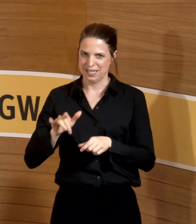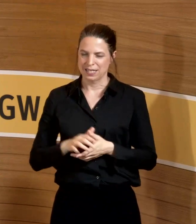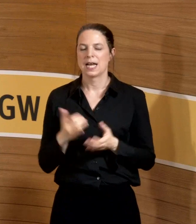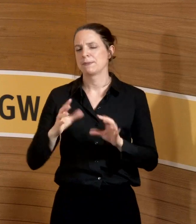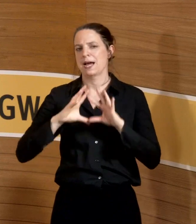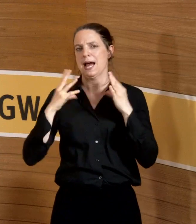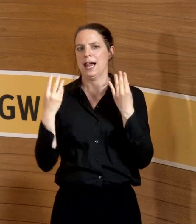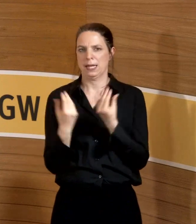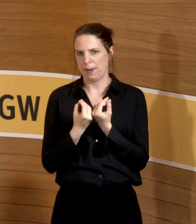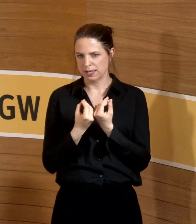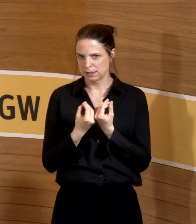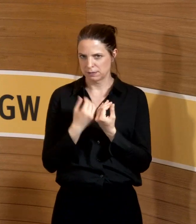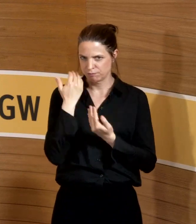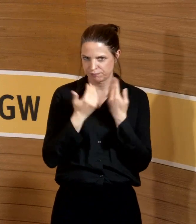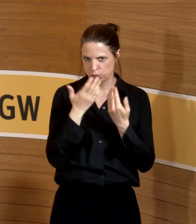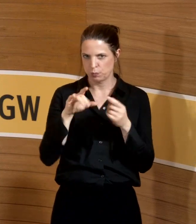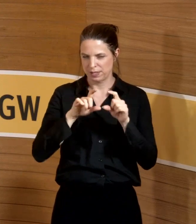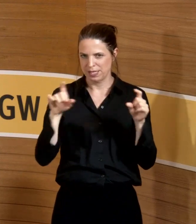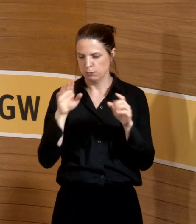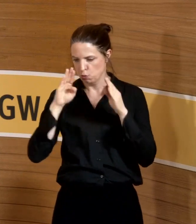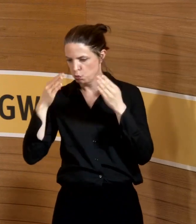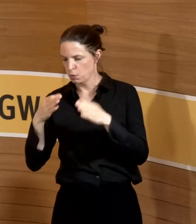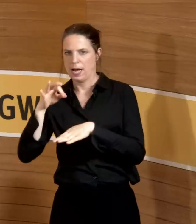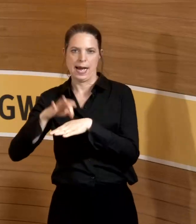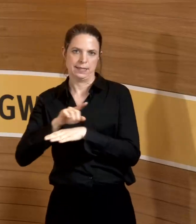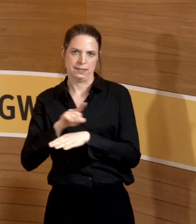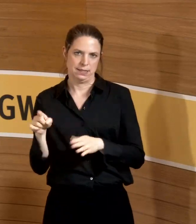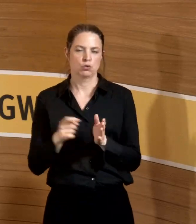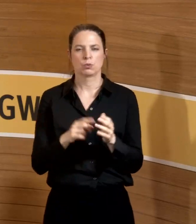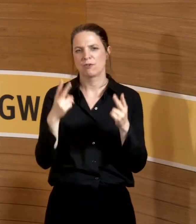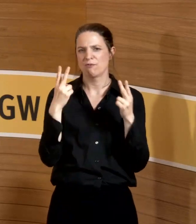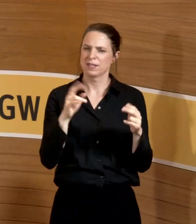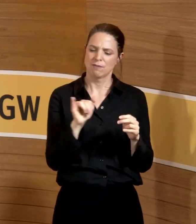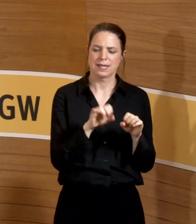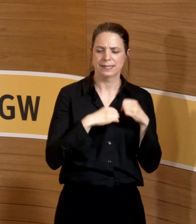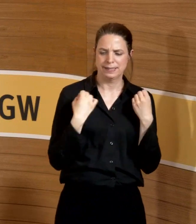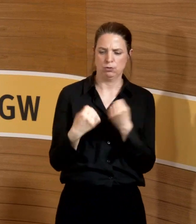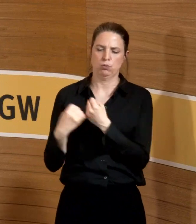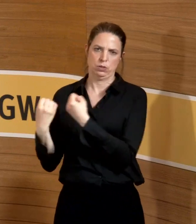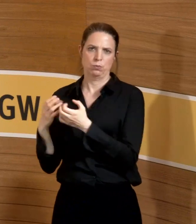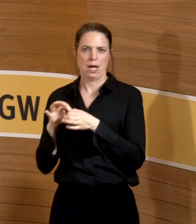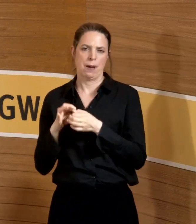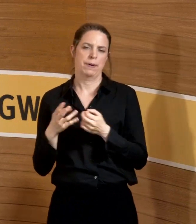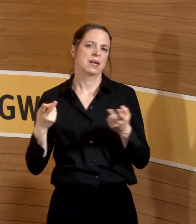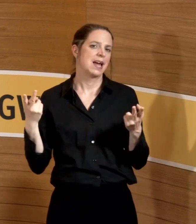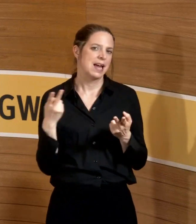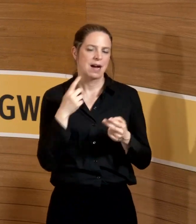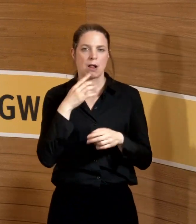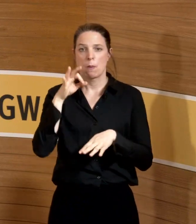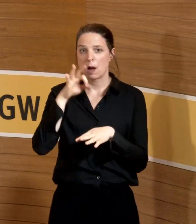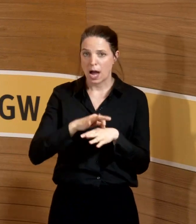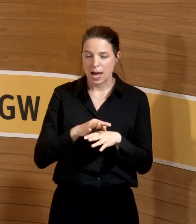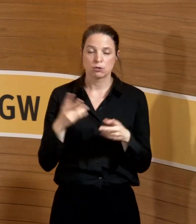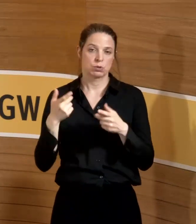verallgemeinert, weil ich denke, es kommt ja auf Setting drauf an. Und im Setting habe ich bestimmte Gefährdungen. Und egal, ob ich jetzt Arzt gelernt